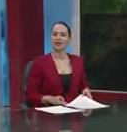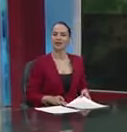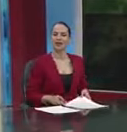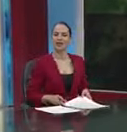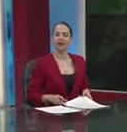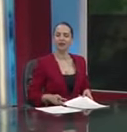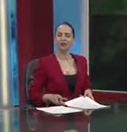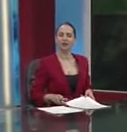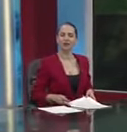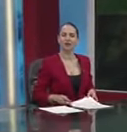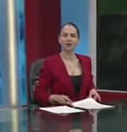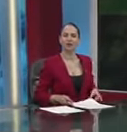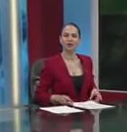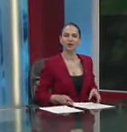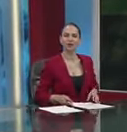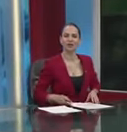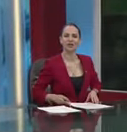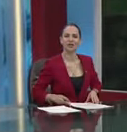İzlediğiniz için teşekkürler.